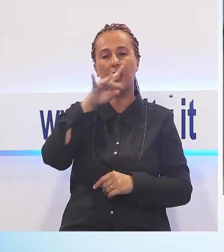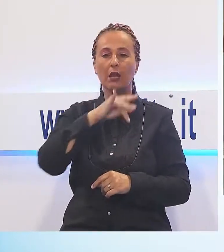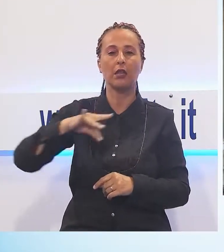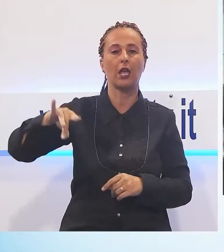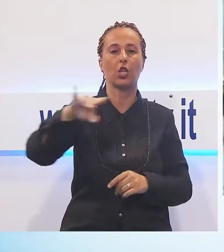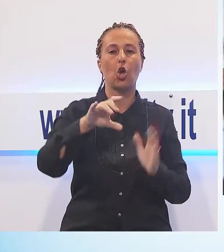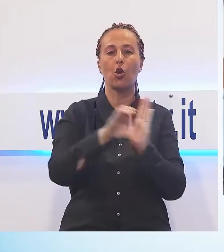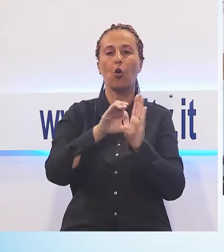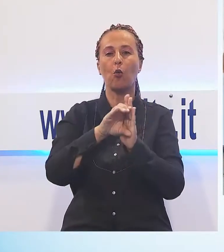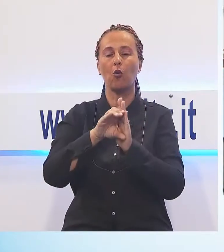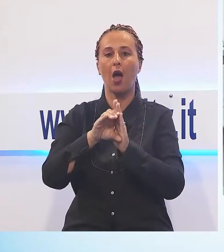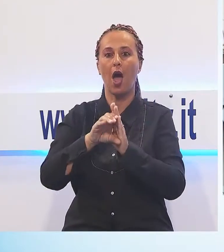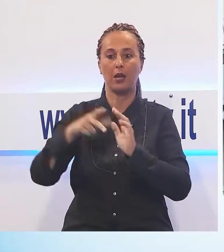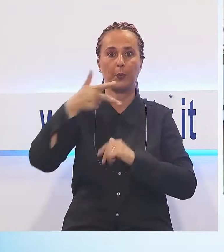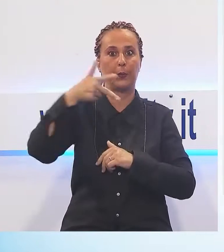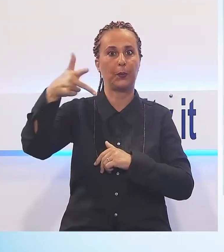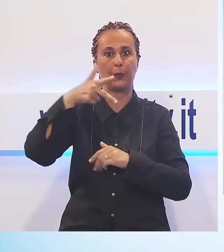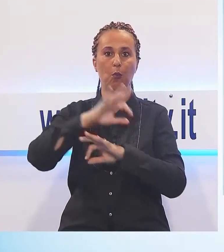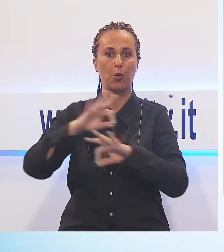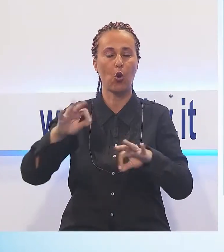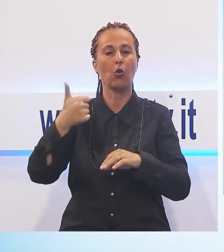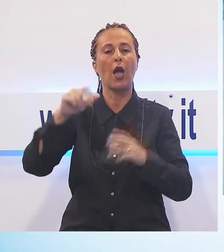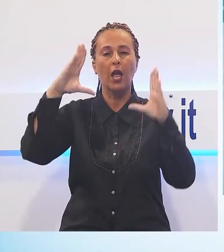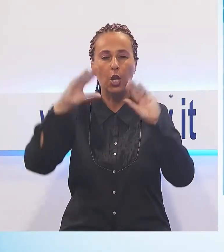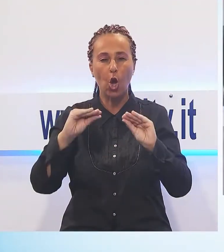all'avanguardia che consentiranno anche la visione notturna.